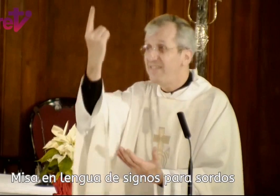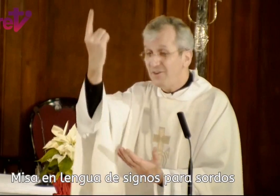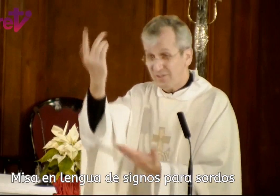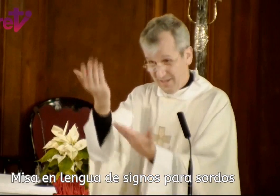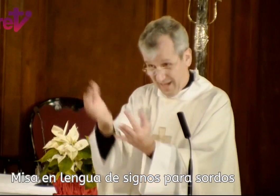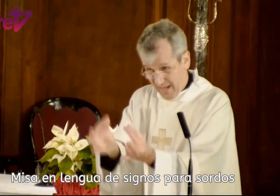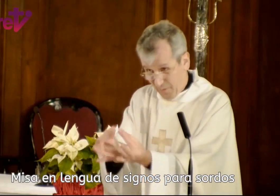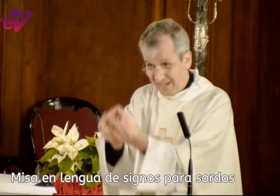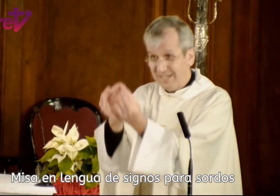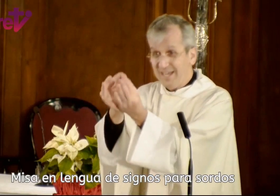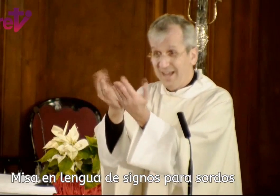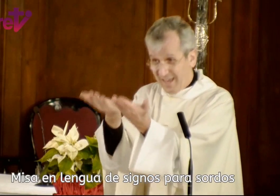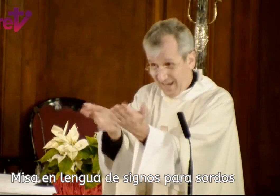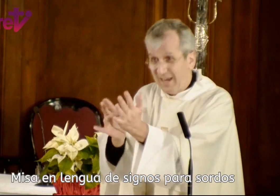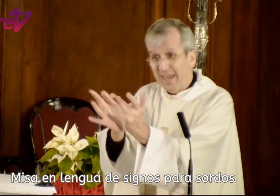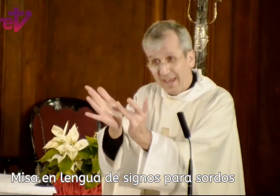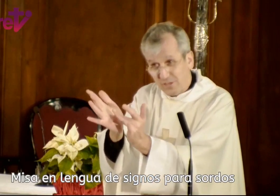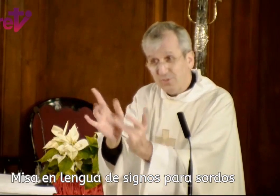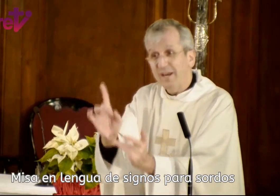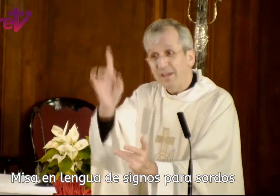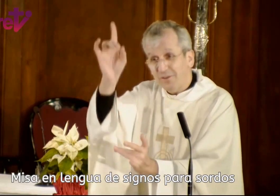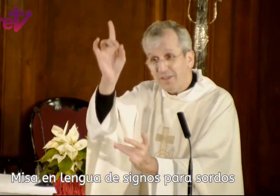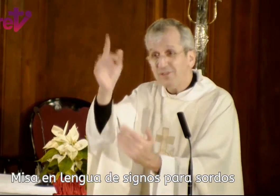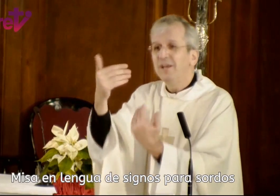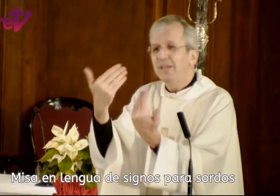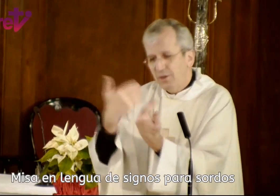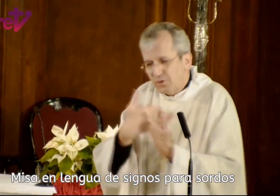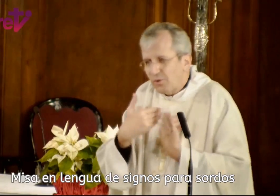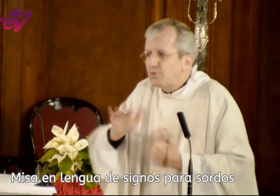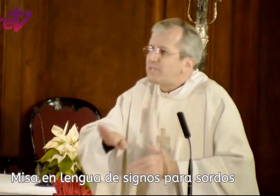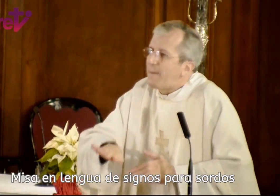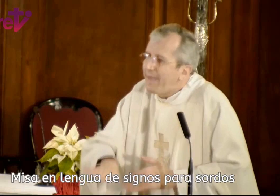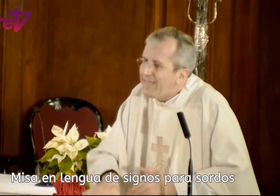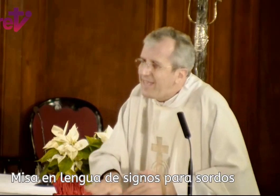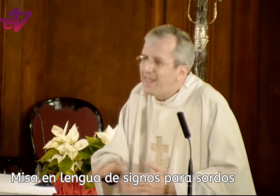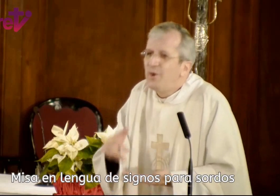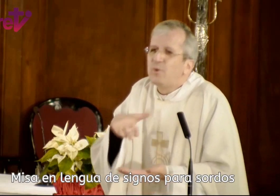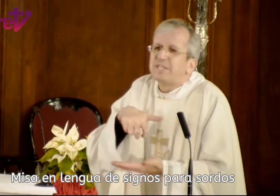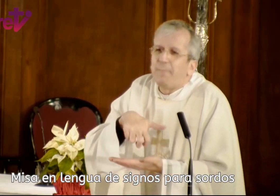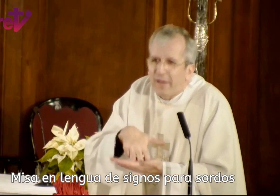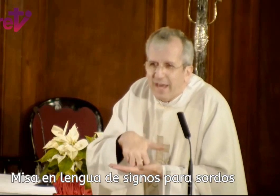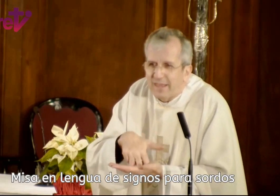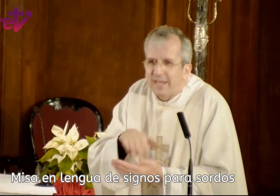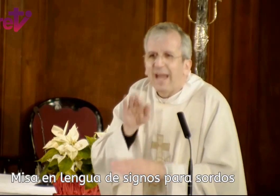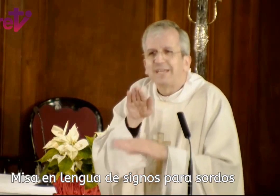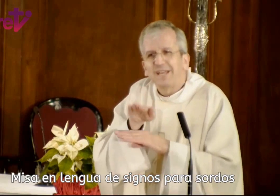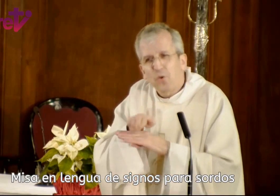Dios en la Eucaristía, en Jesús, en el Hijo de Dios, y nosotros, nuestra pequeñez, nuestra poquedad. Hay que ser